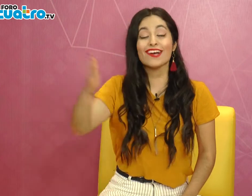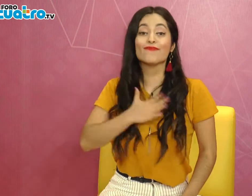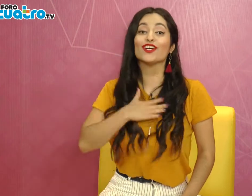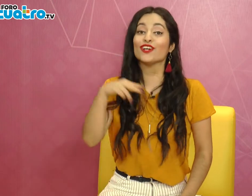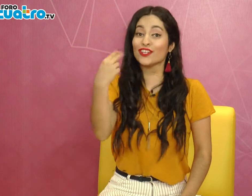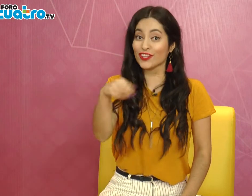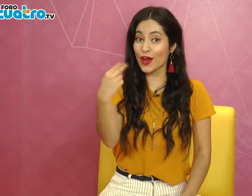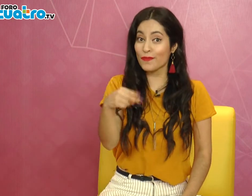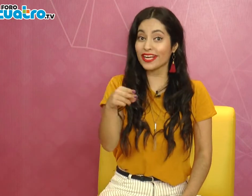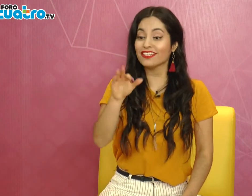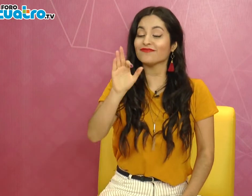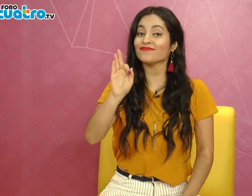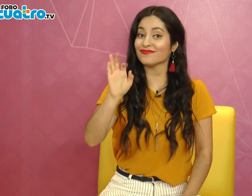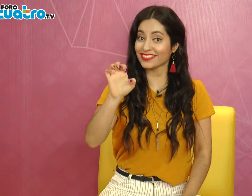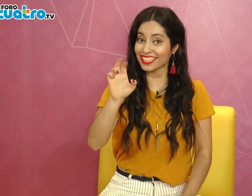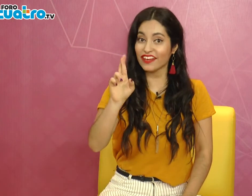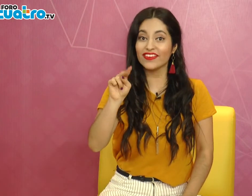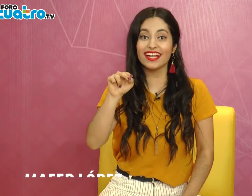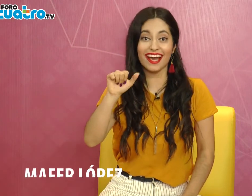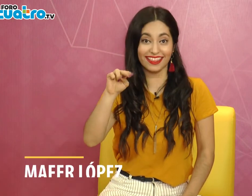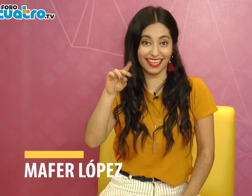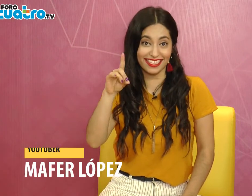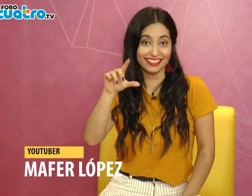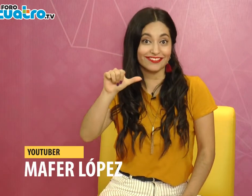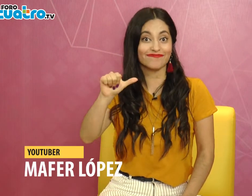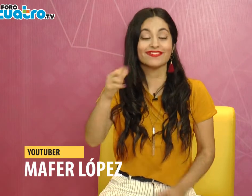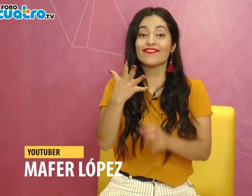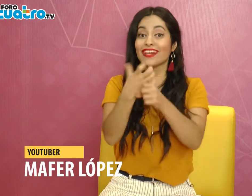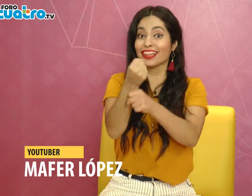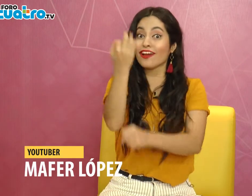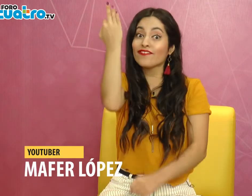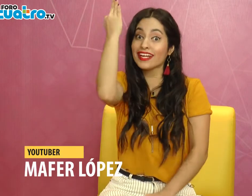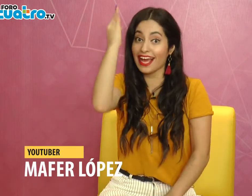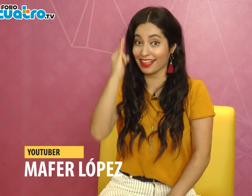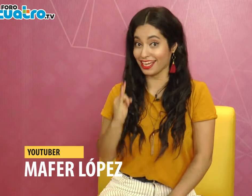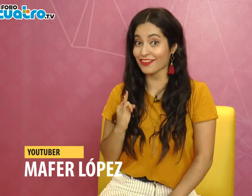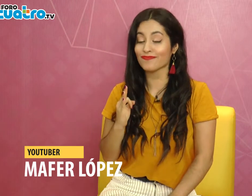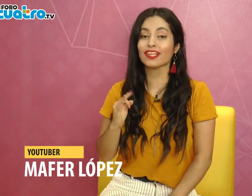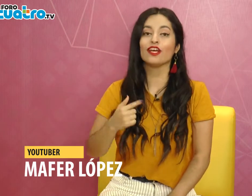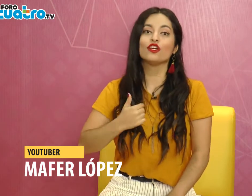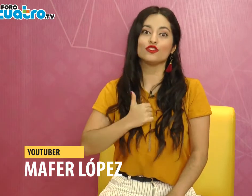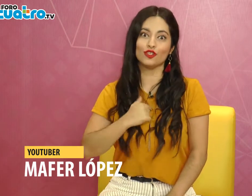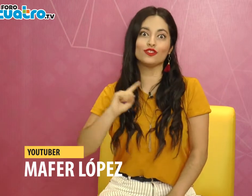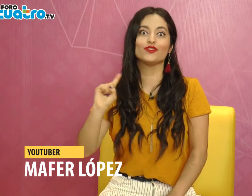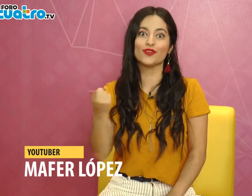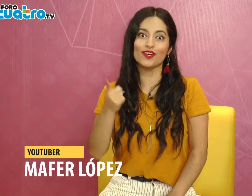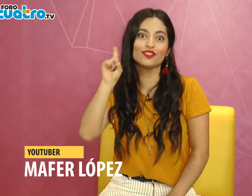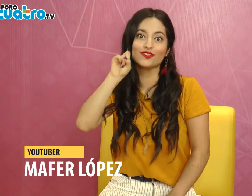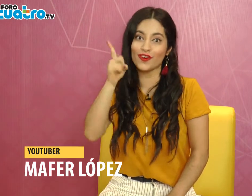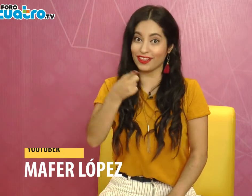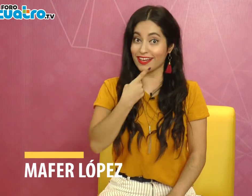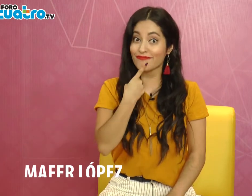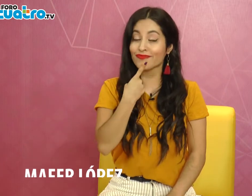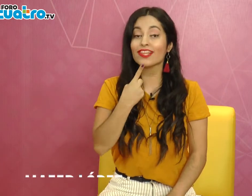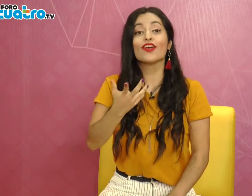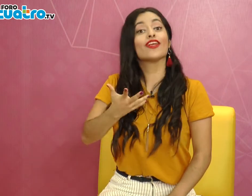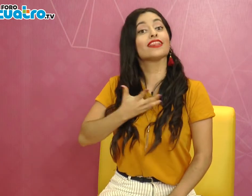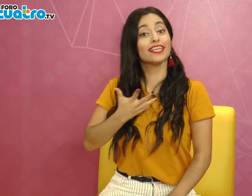Hola, mi nombre es María Fernanda Grijalva López. Mi seña es Fernanda. Soy